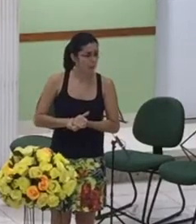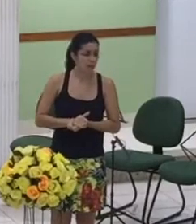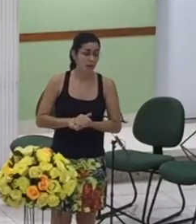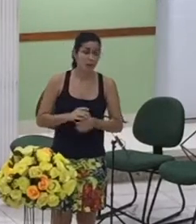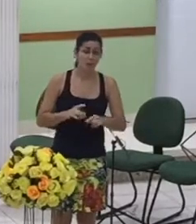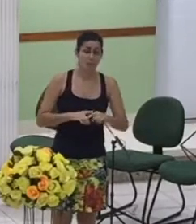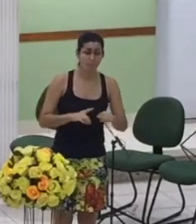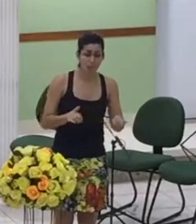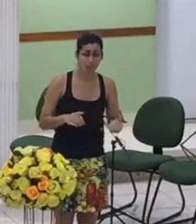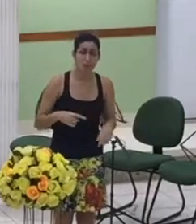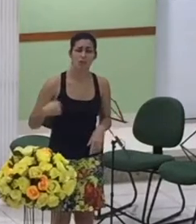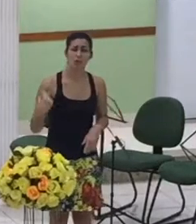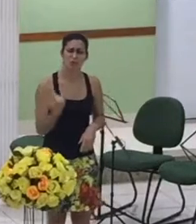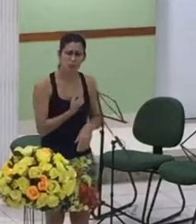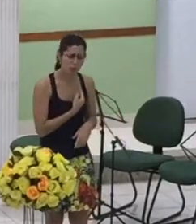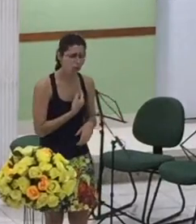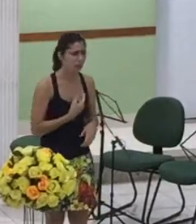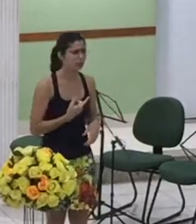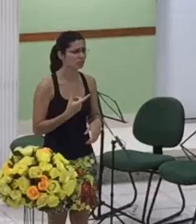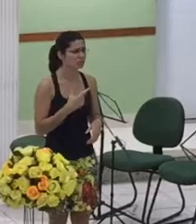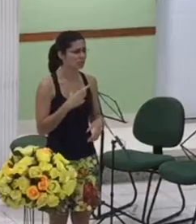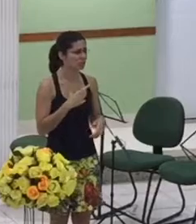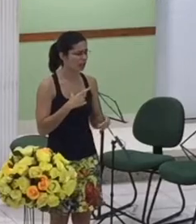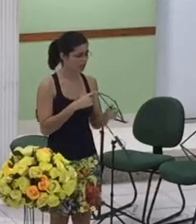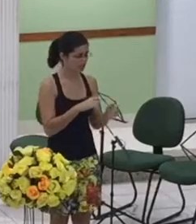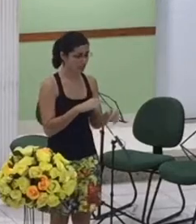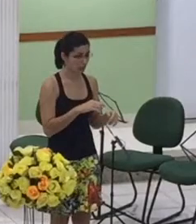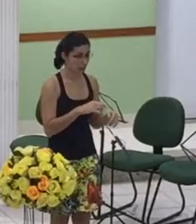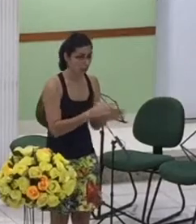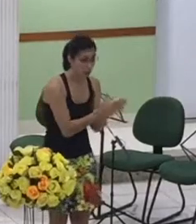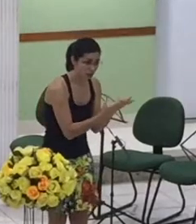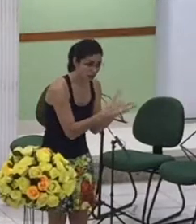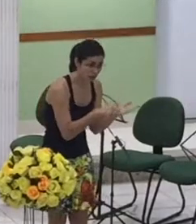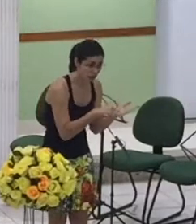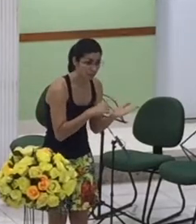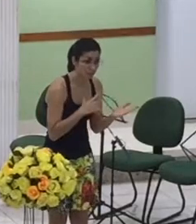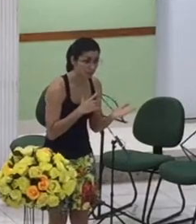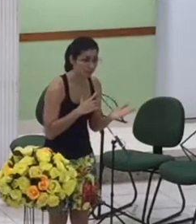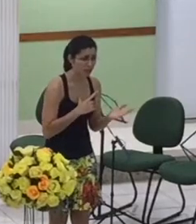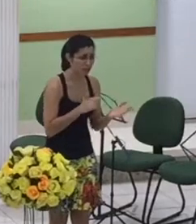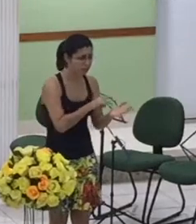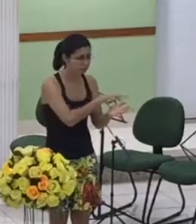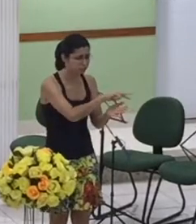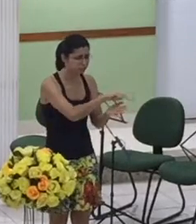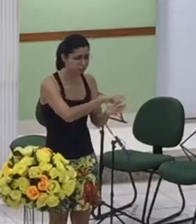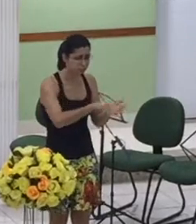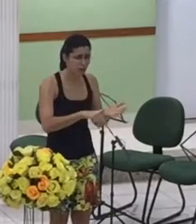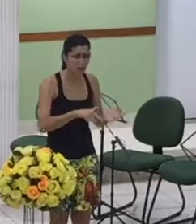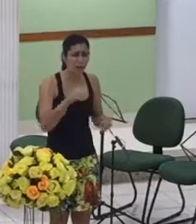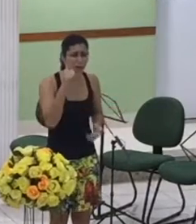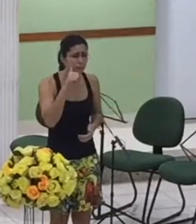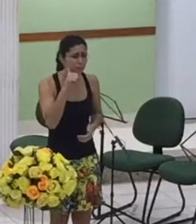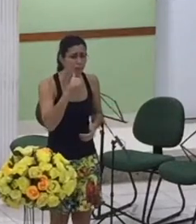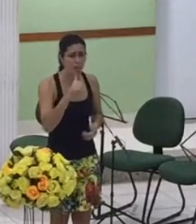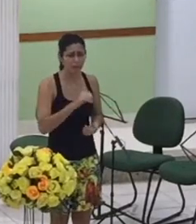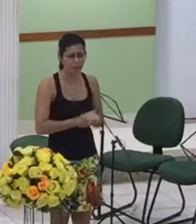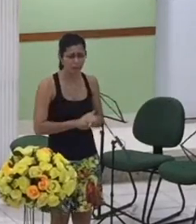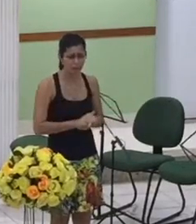tantas elas que passaram pelo ministério de Jesus ou pelas mulheres que eram